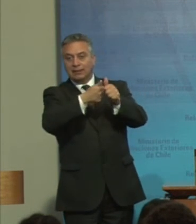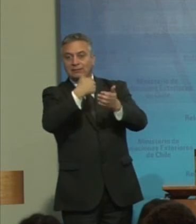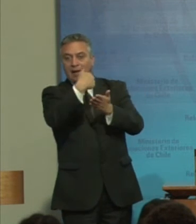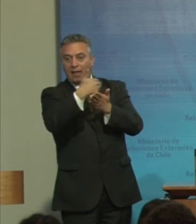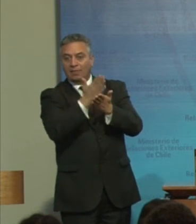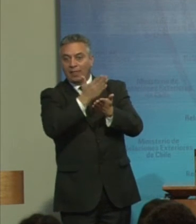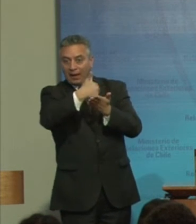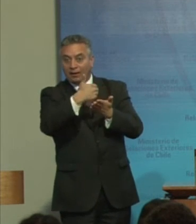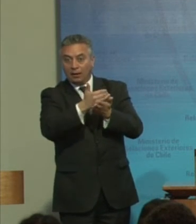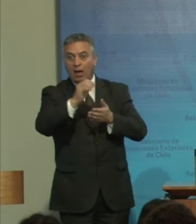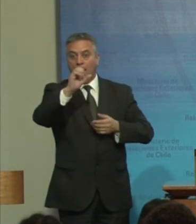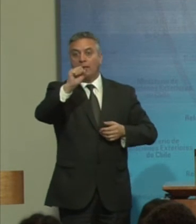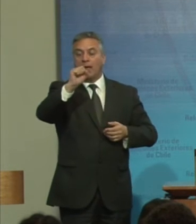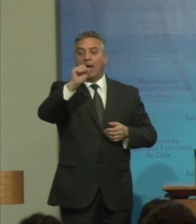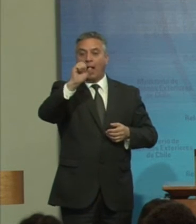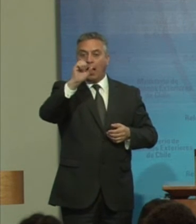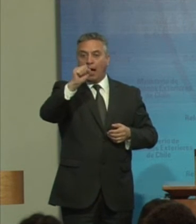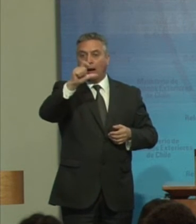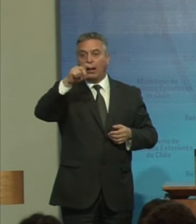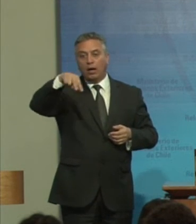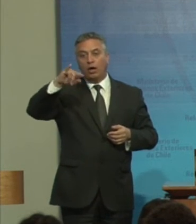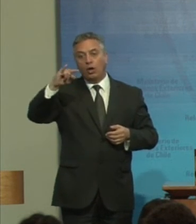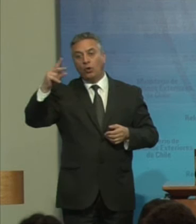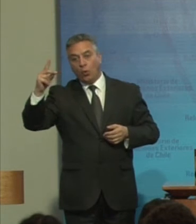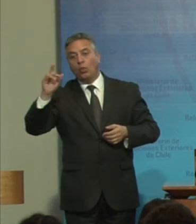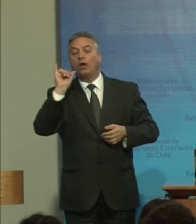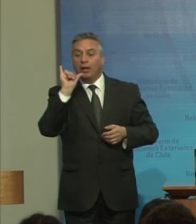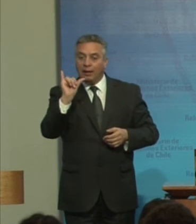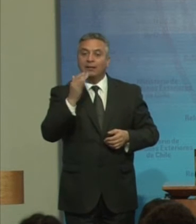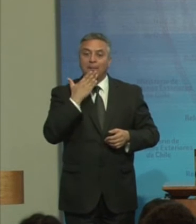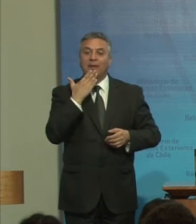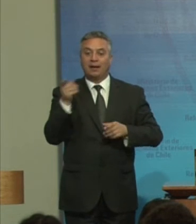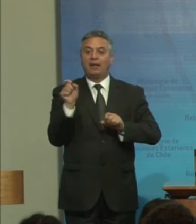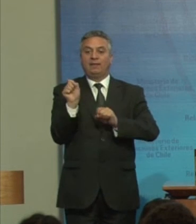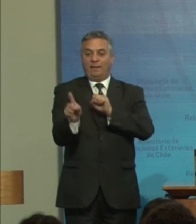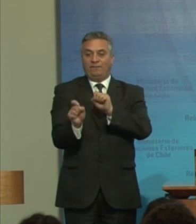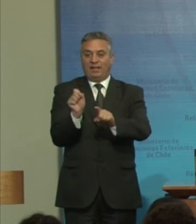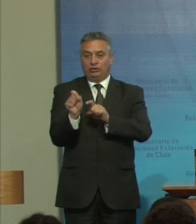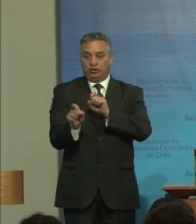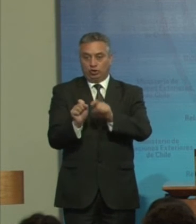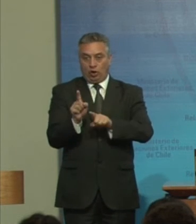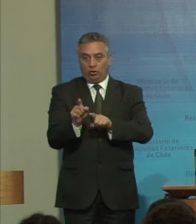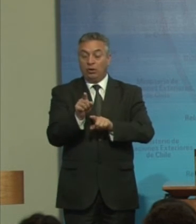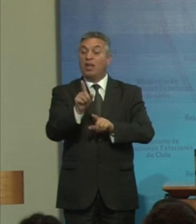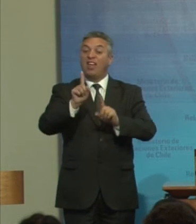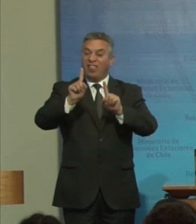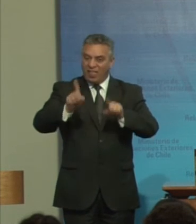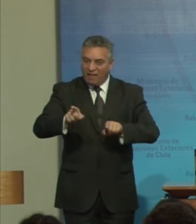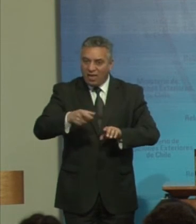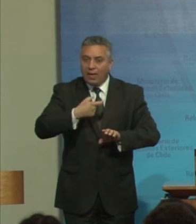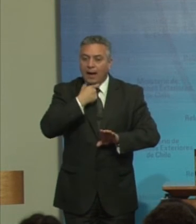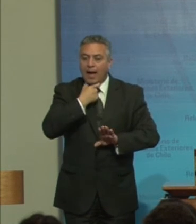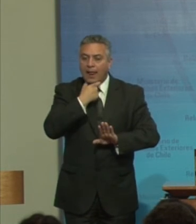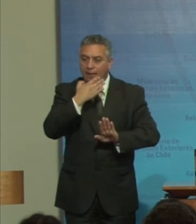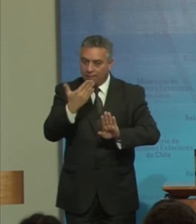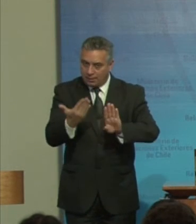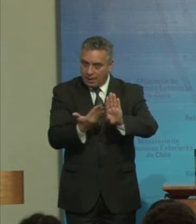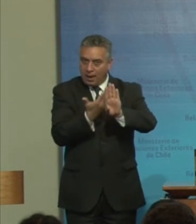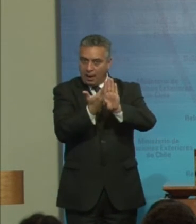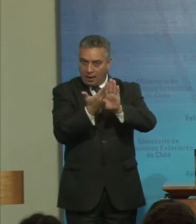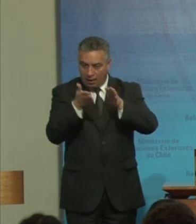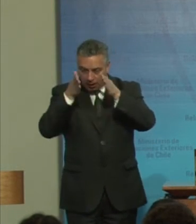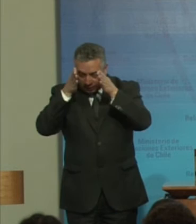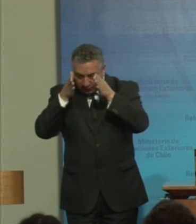ACNUD Y del defensor Se debe Garantizar La atención Temprana